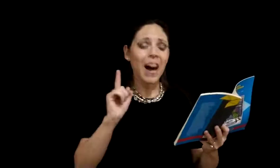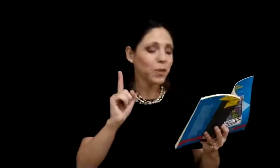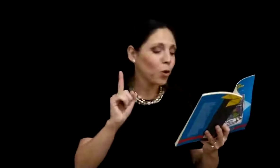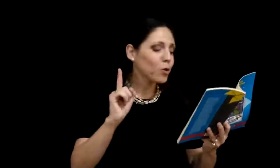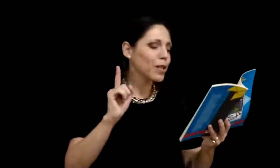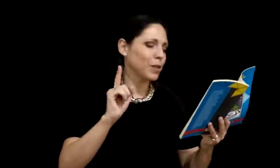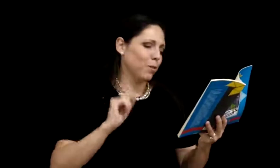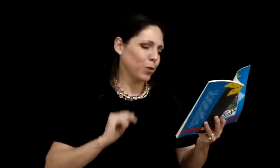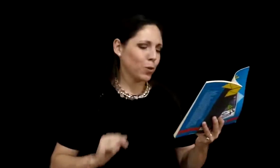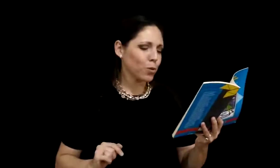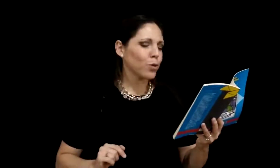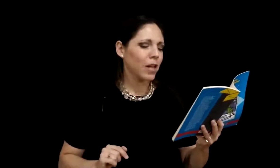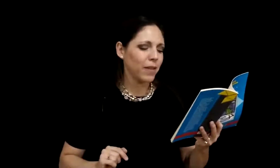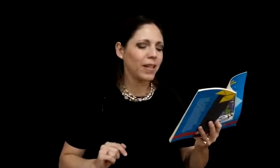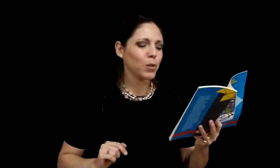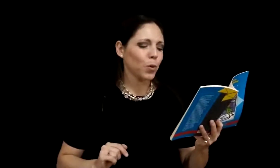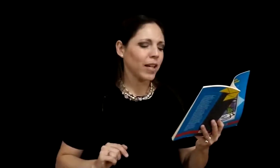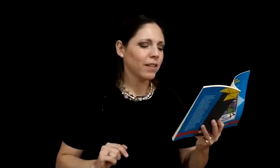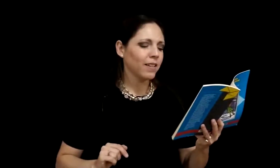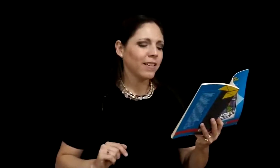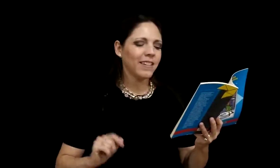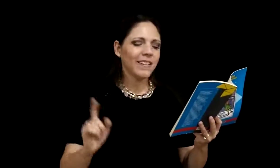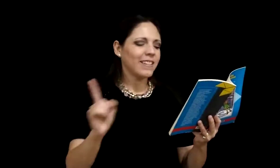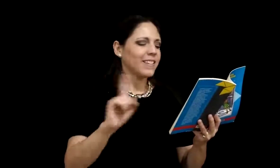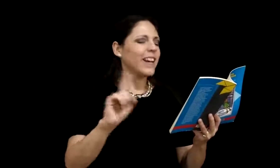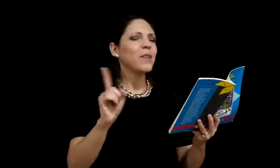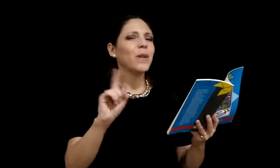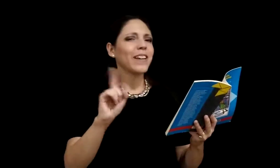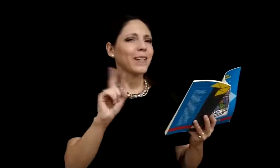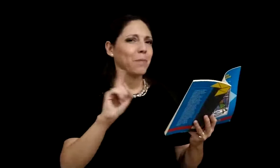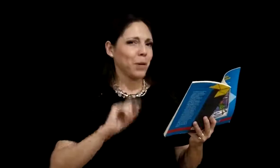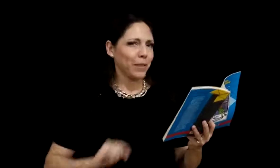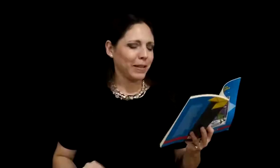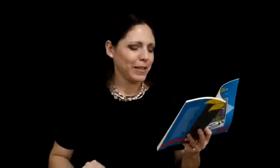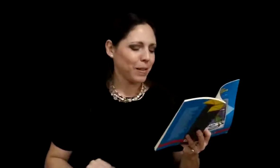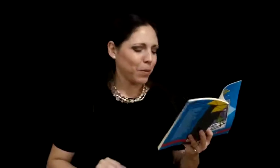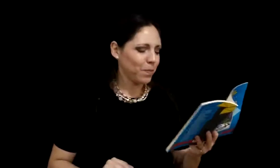a todos les dio mucho gusto saber que su rey ya no era tan perfectísimo.